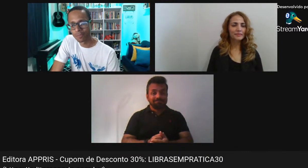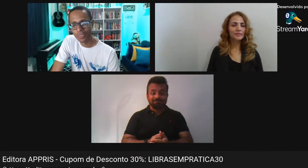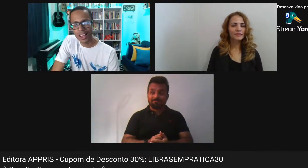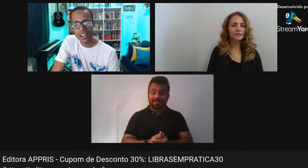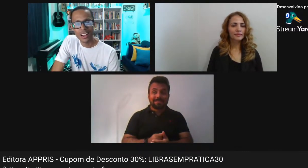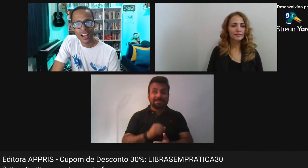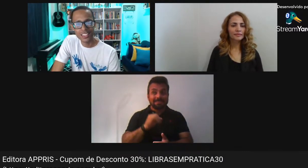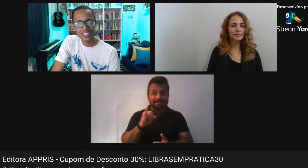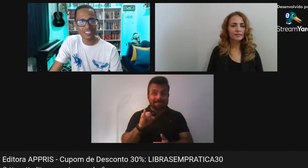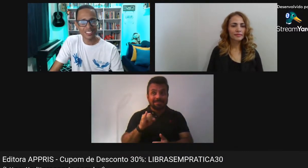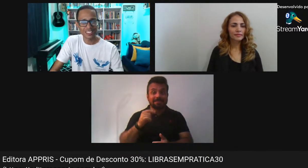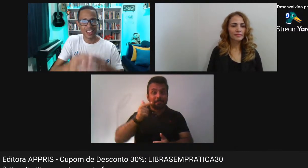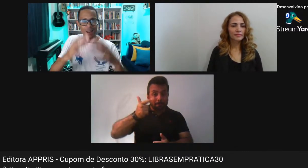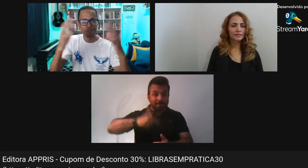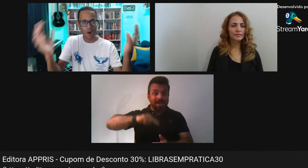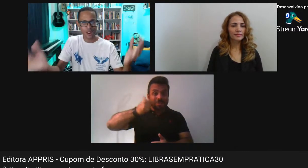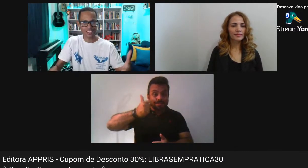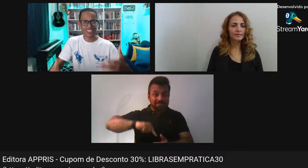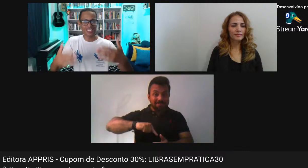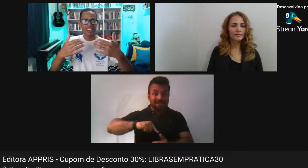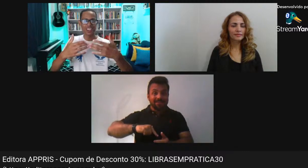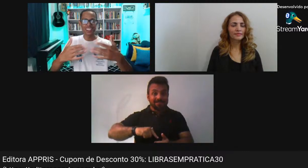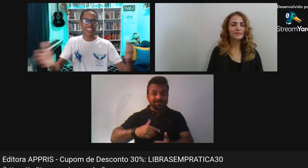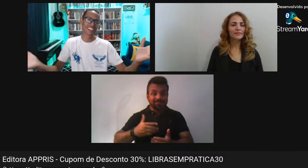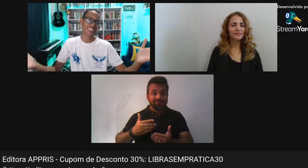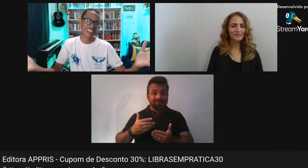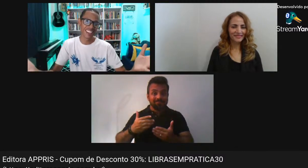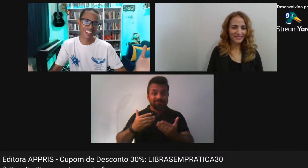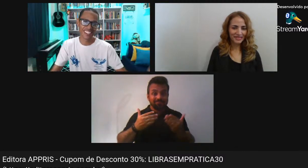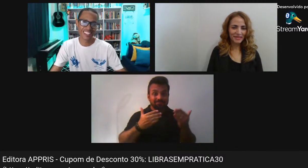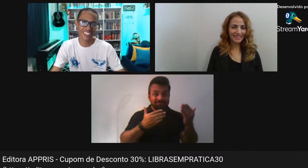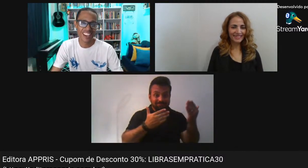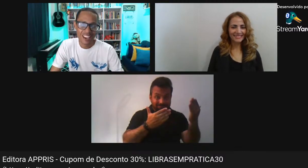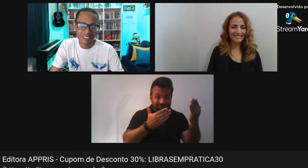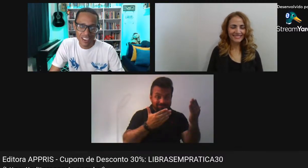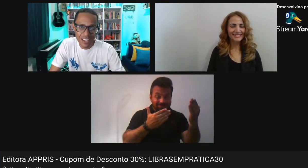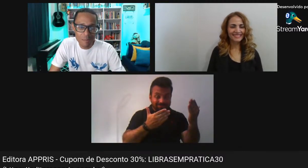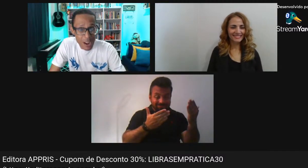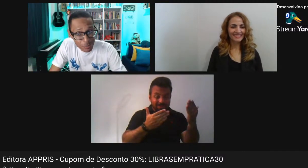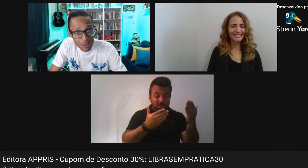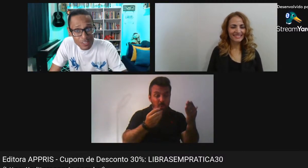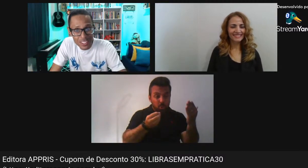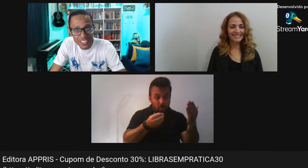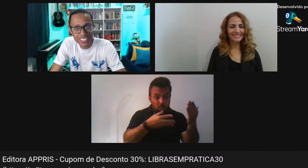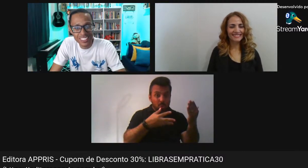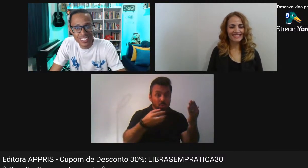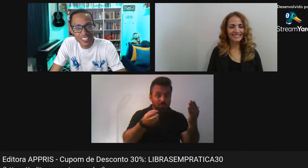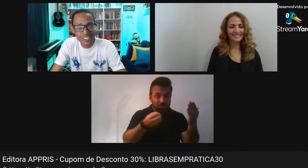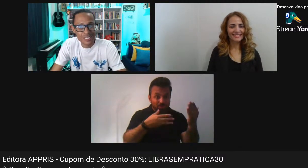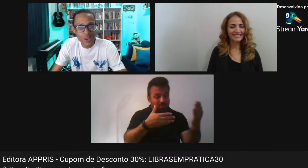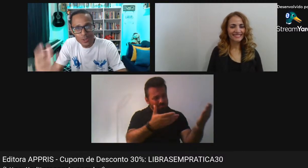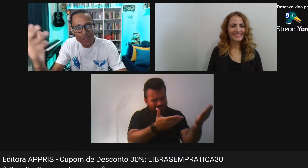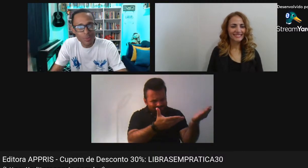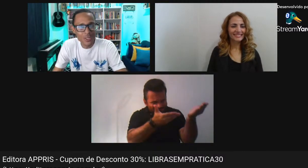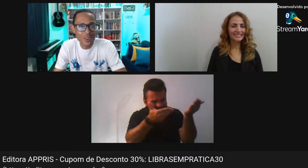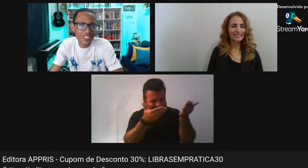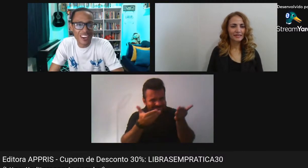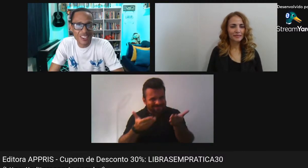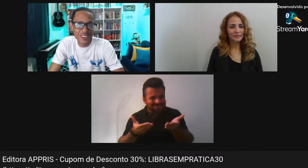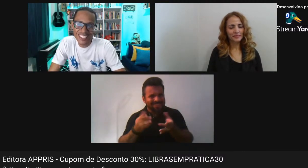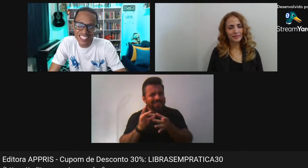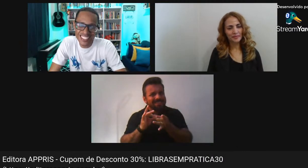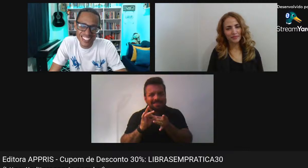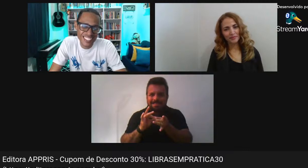A casa A porta A janela Da internet Vai estar aberta Para você Suas últimas